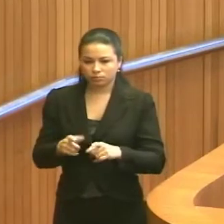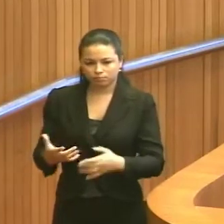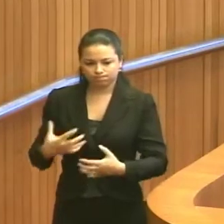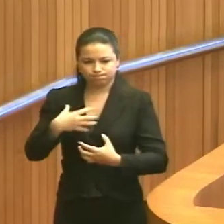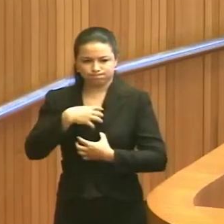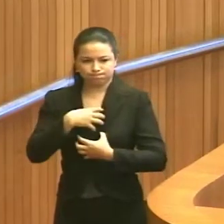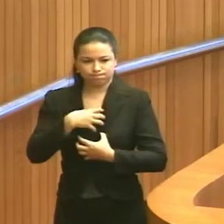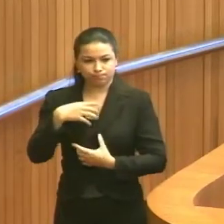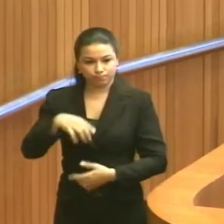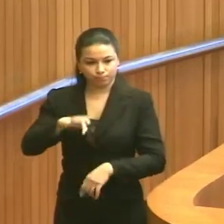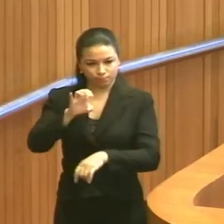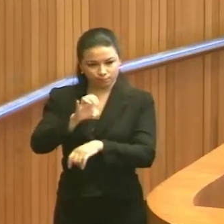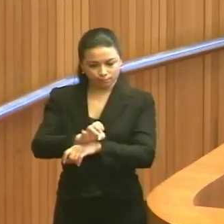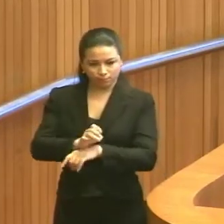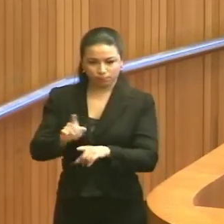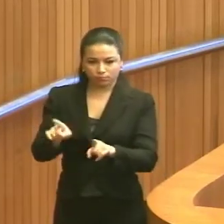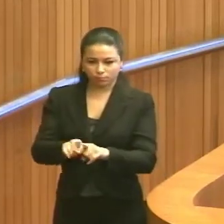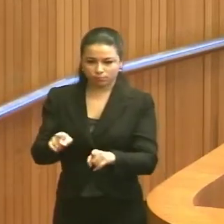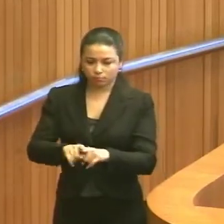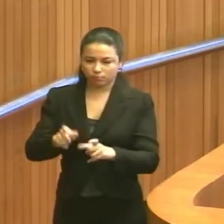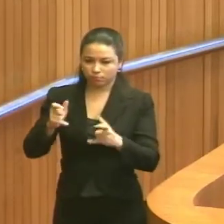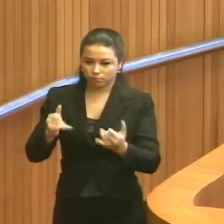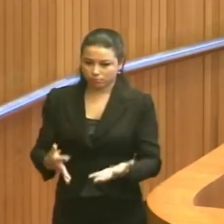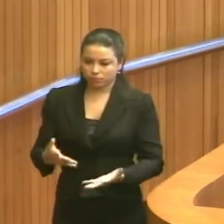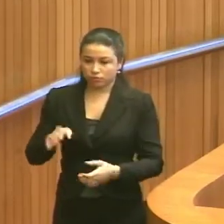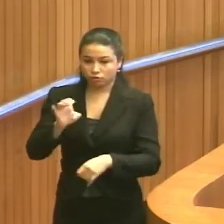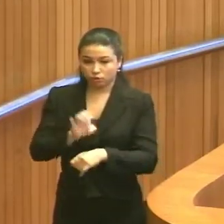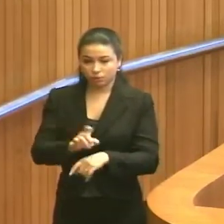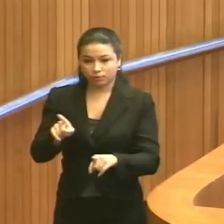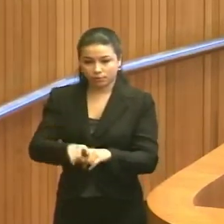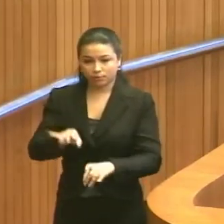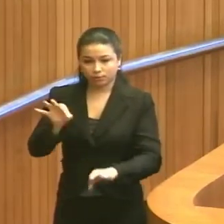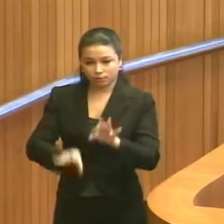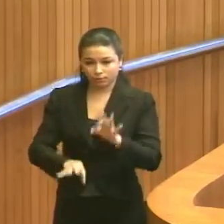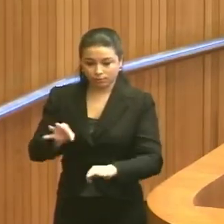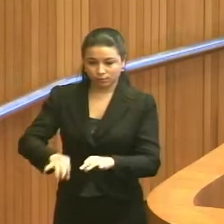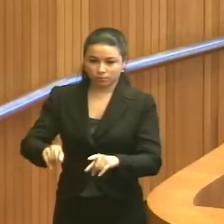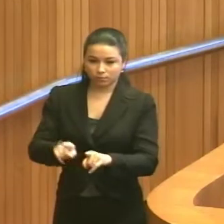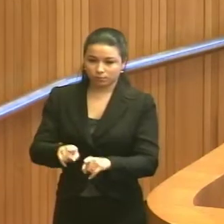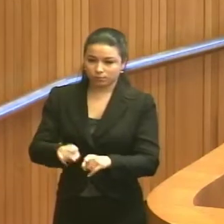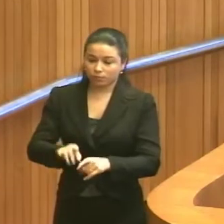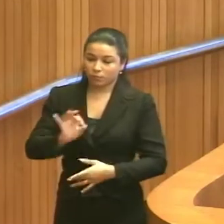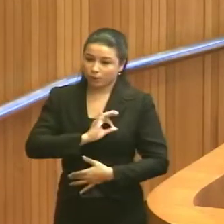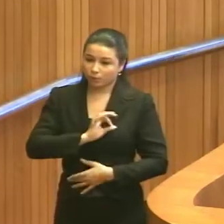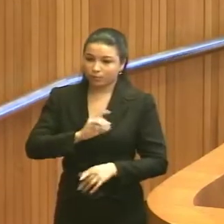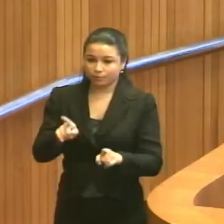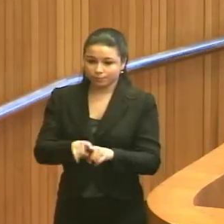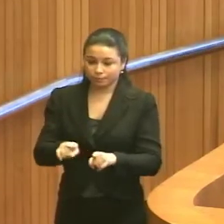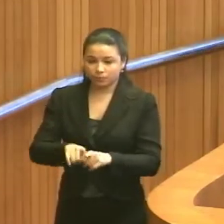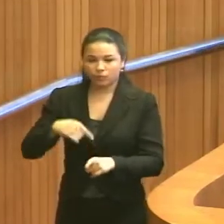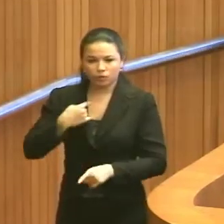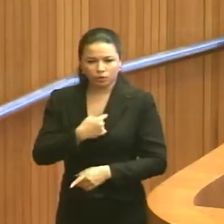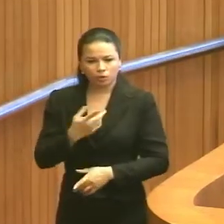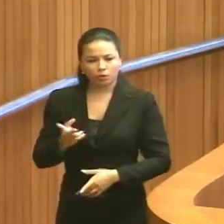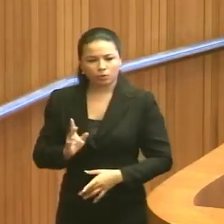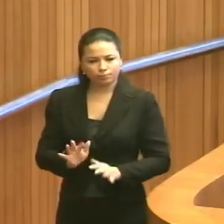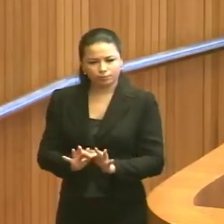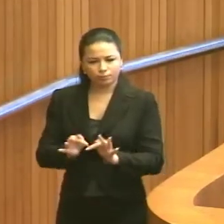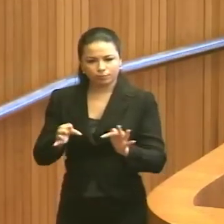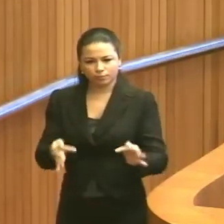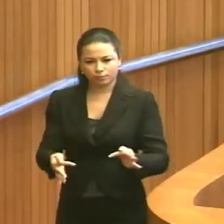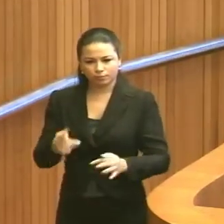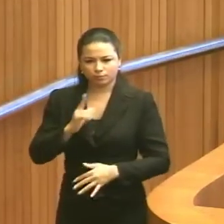uma sensibilidade do Estado, e aí, quando eu digo Estado, do Judiciário e da própria Polícia também, nós vamos